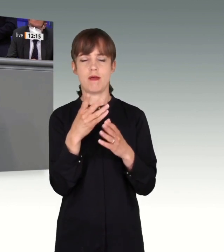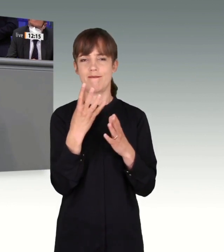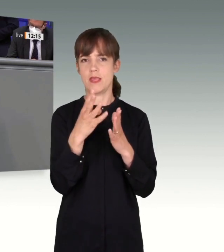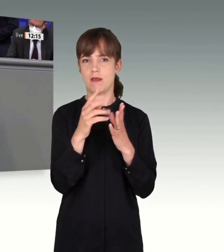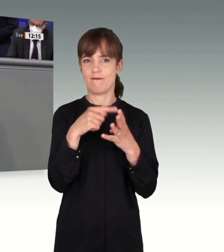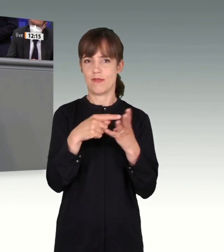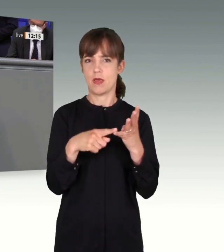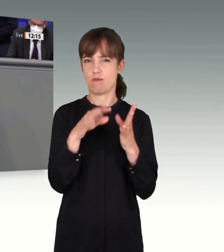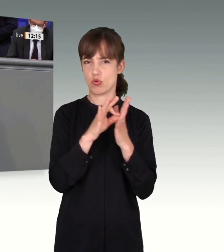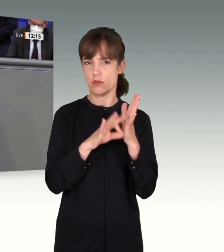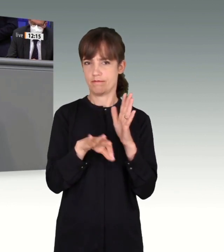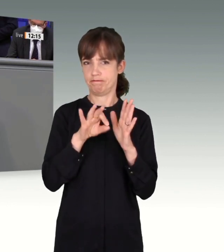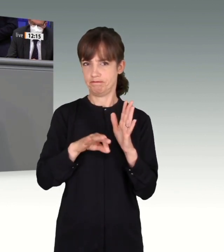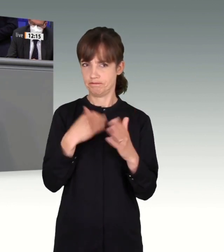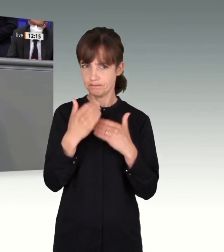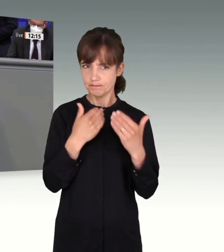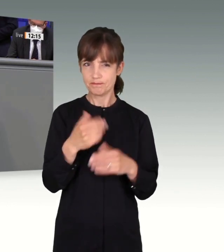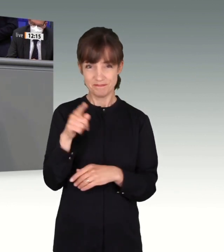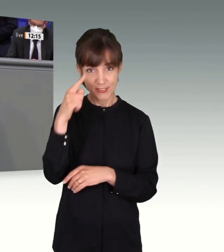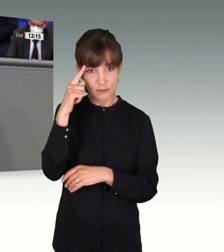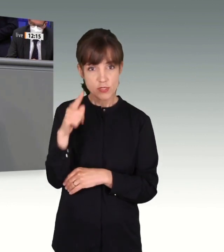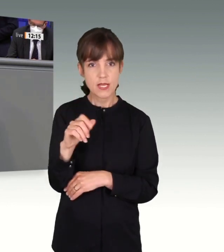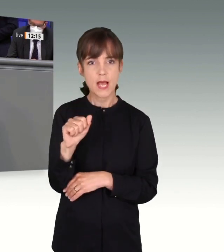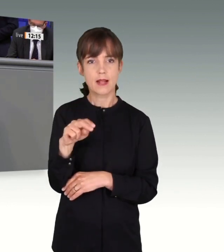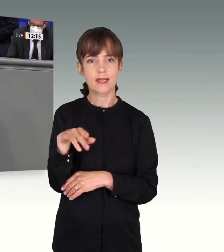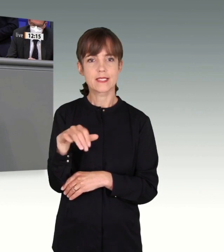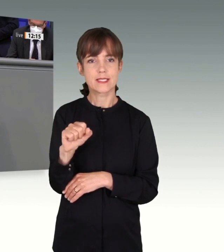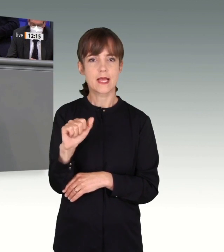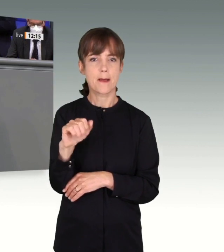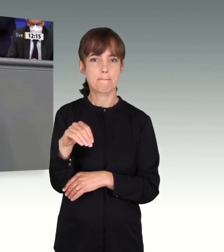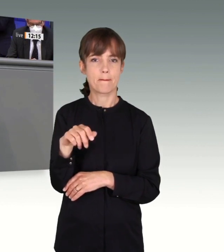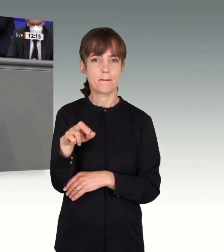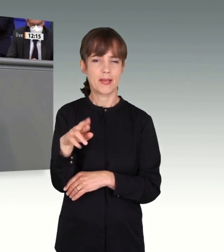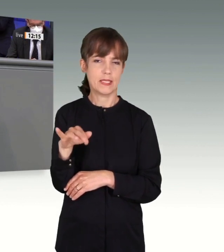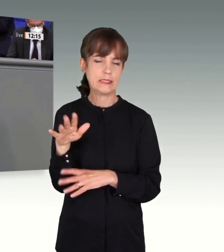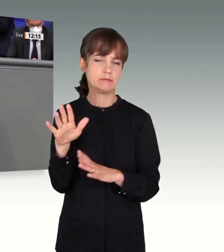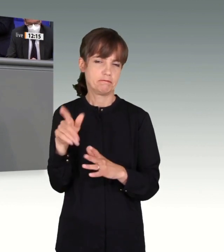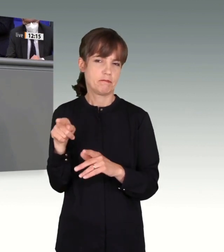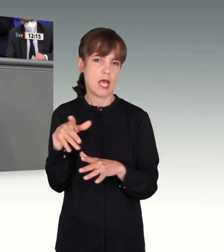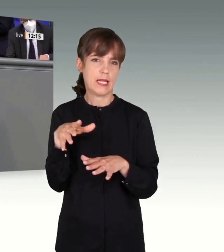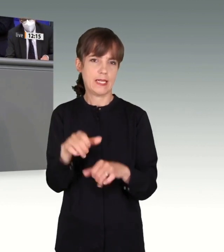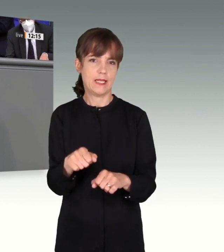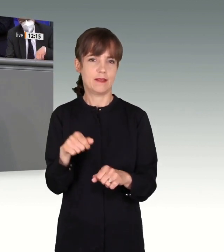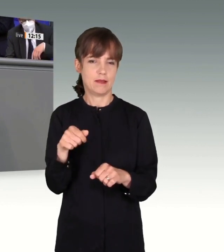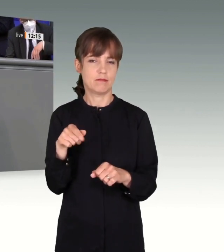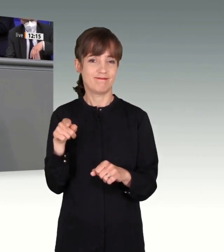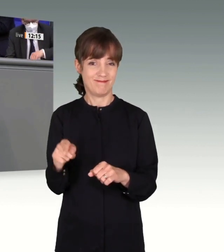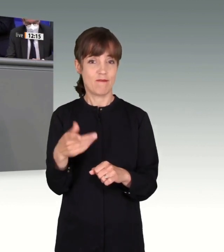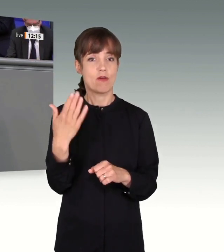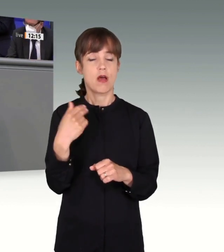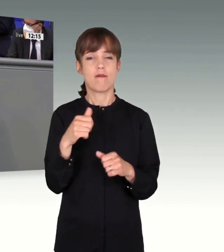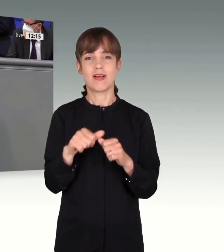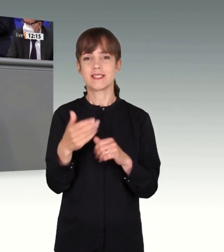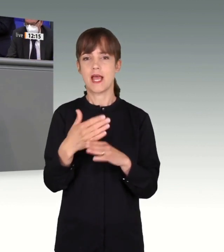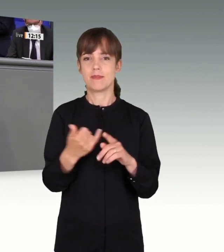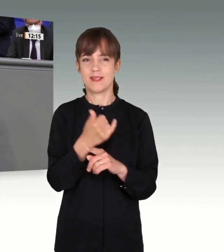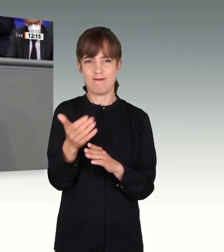Breitscheidplatzes, am 29.07.2016, also fast ein halbes Jahr vor dem Anschlag, selbstständig versucht